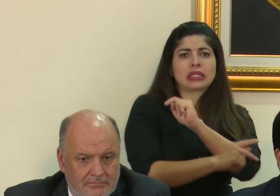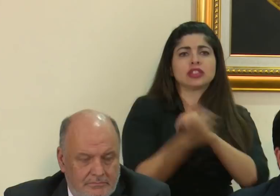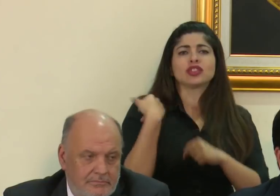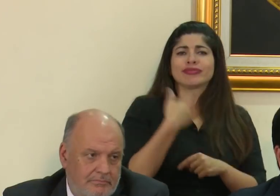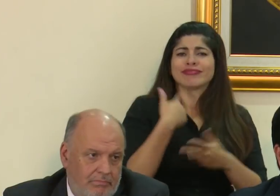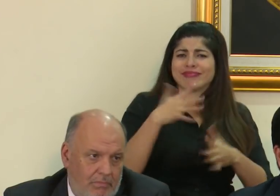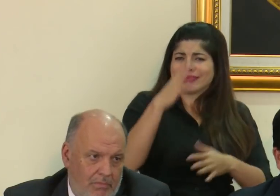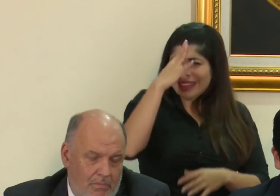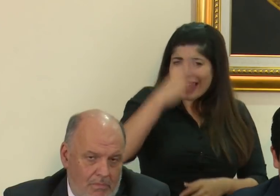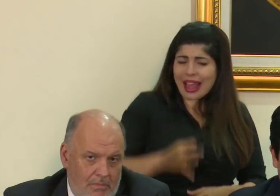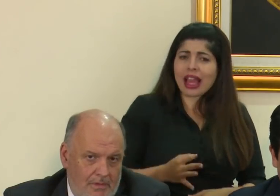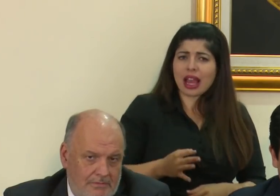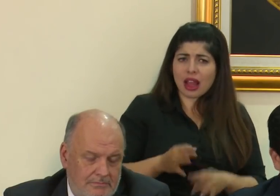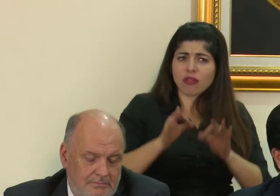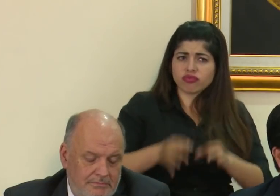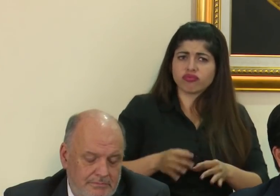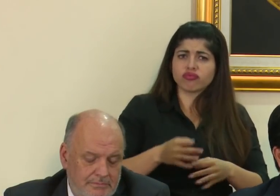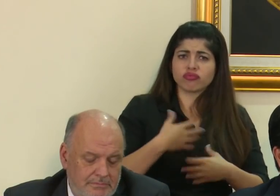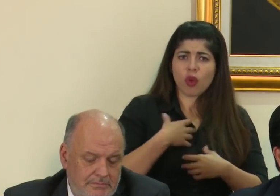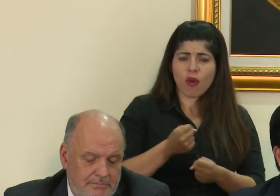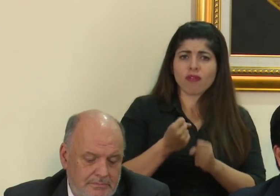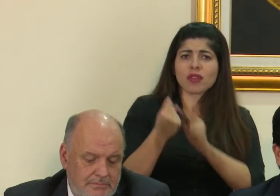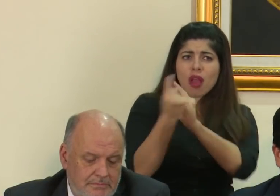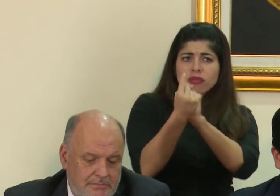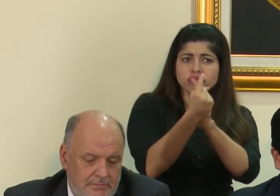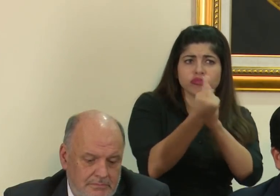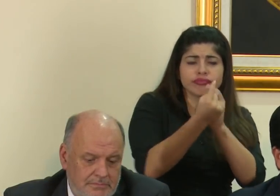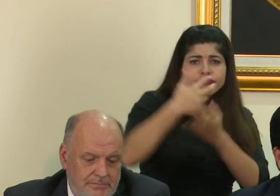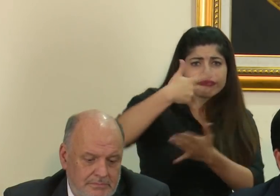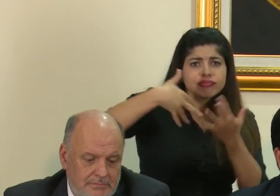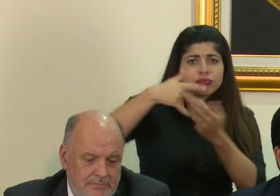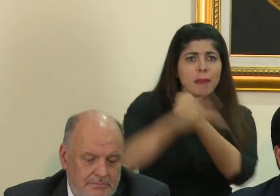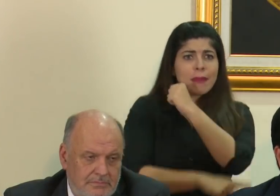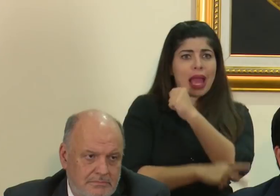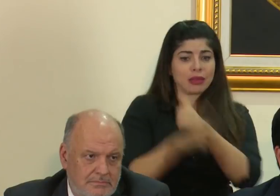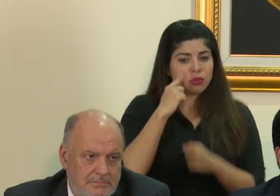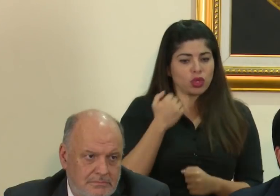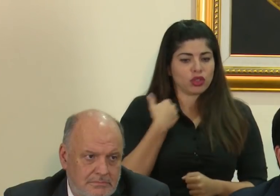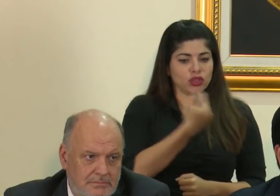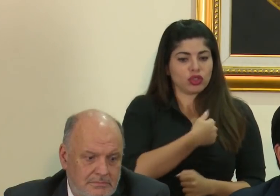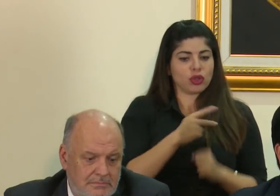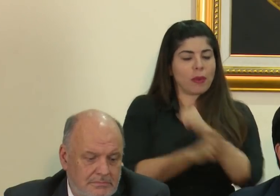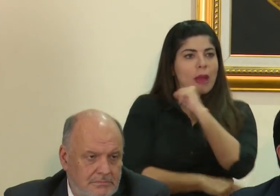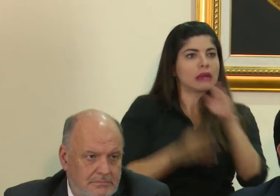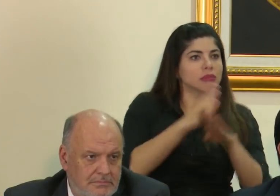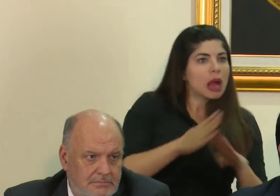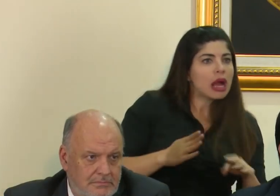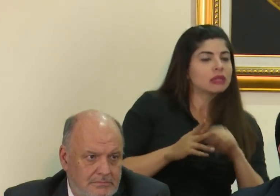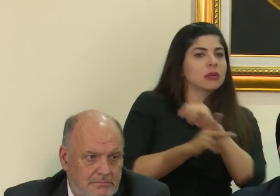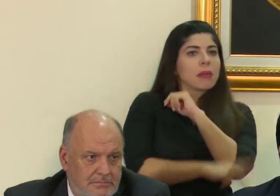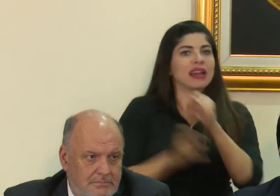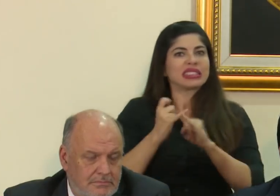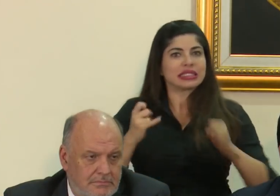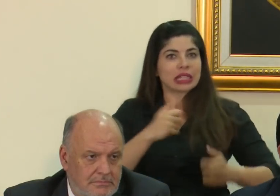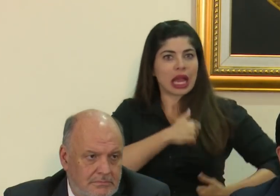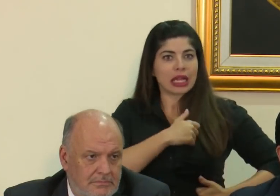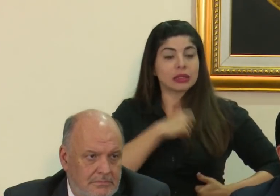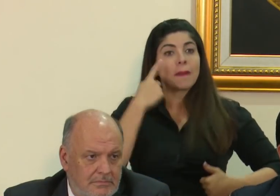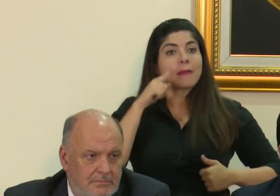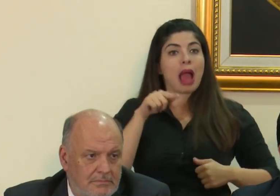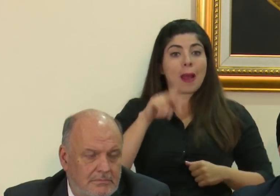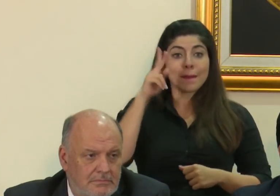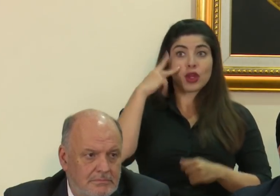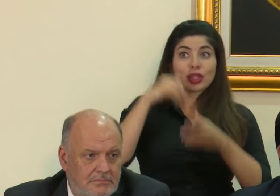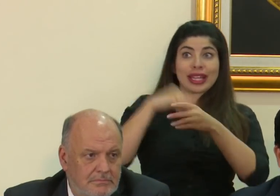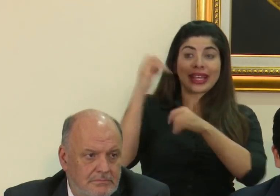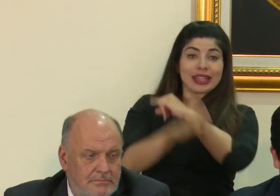profundamente en el multilateralismo como país de paz, como país sin ejército, para llevar adelante nuestra política exterior. Y eso